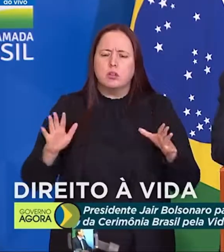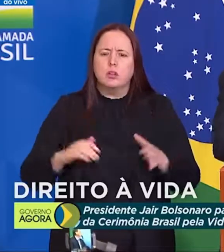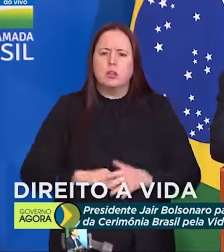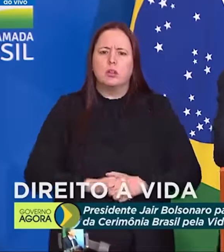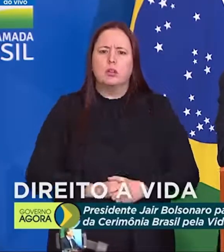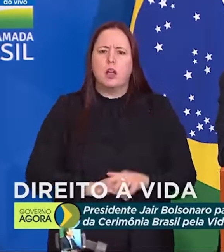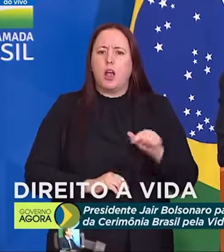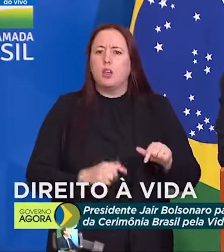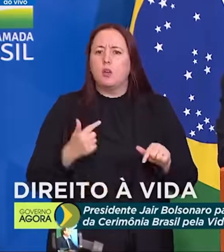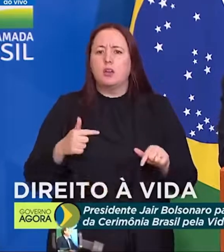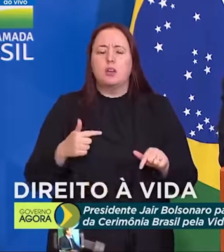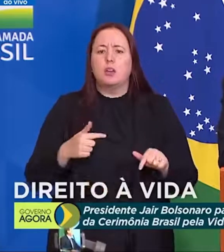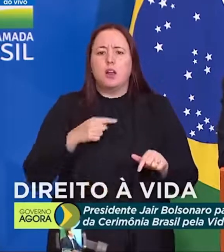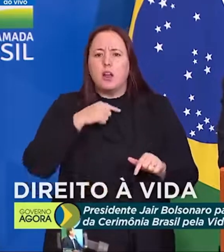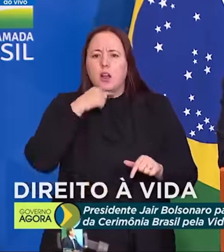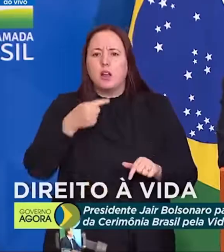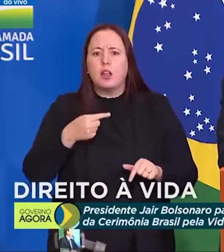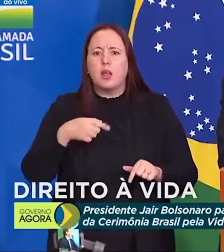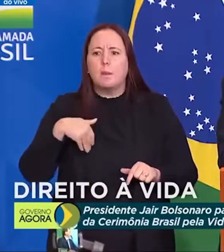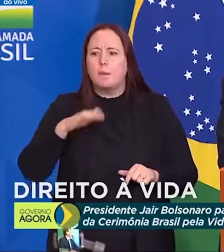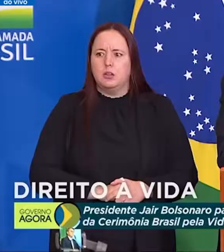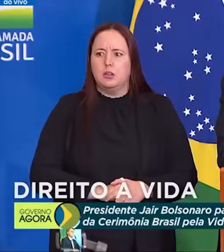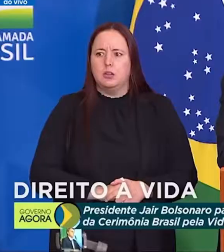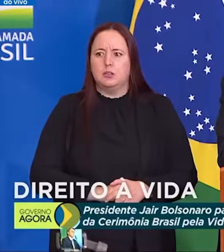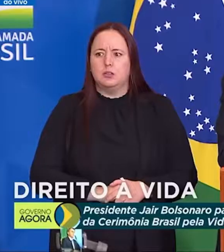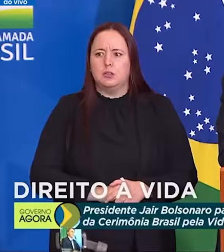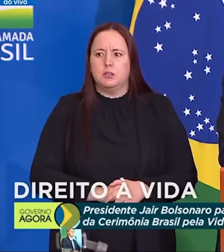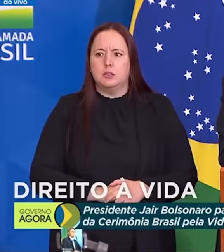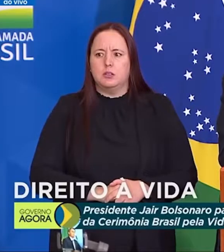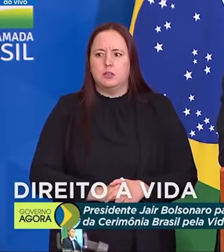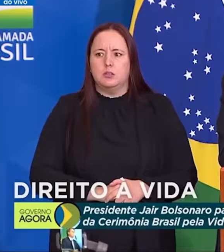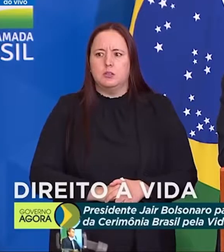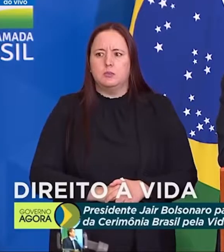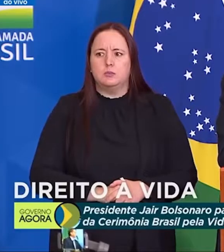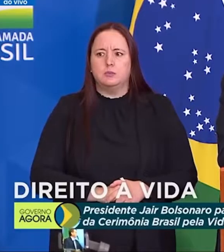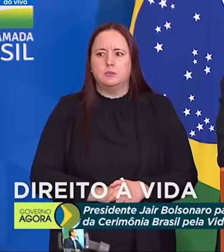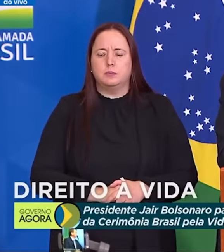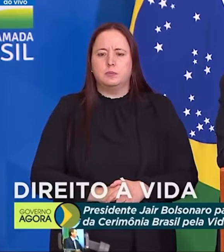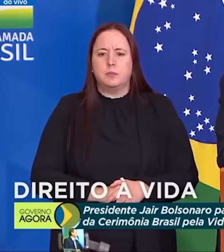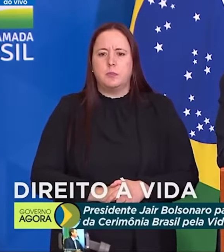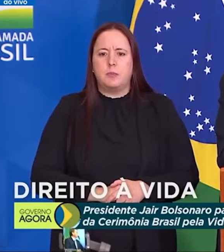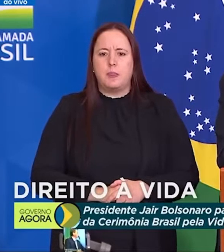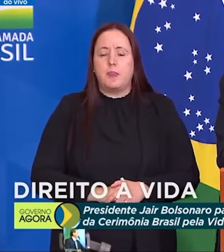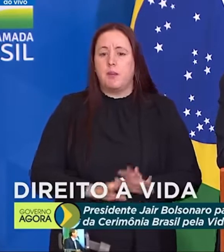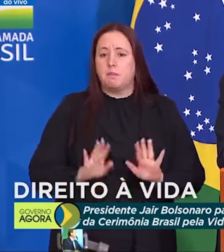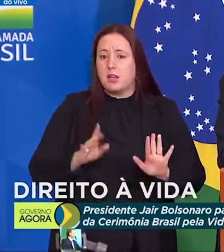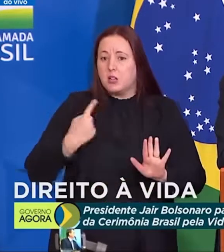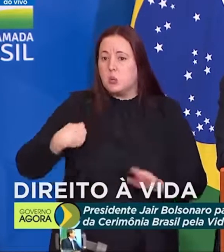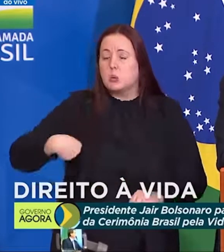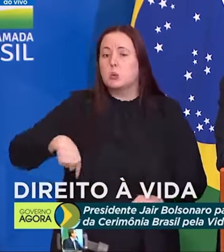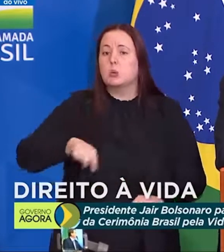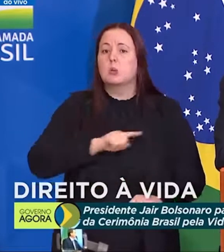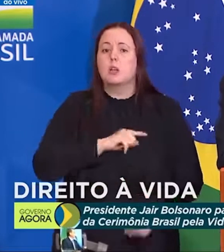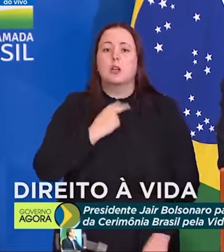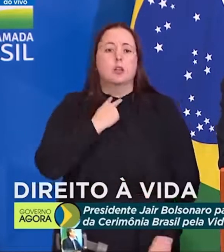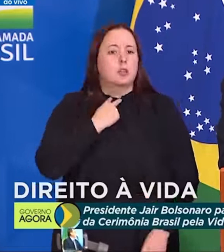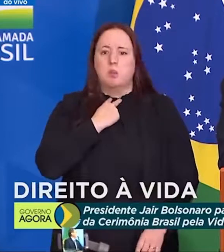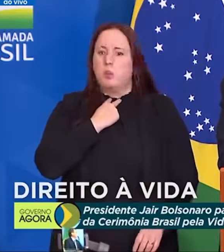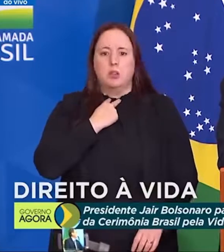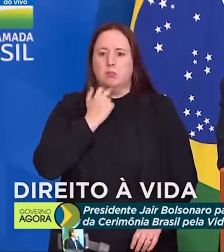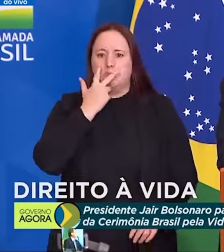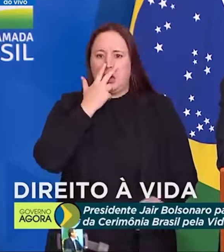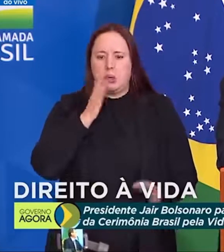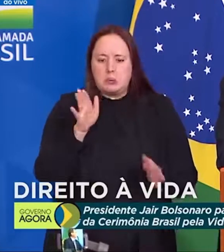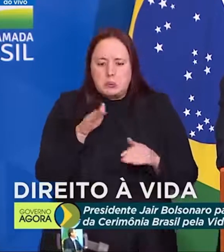Aqui não tem ninguém mais homem do que o outro. Mas nós não podemos nos curvar.